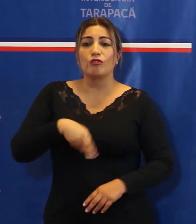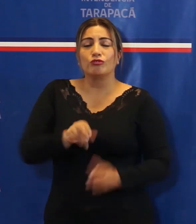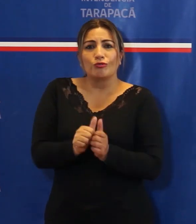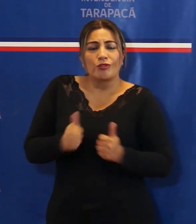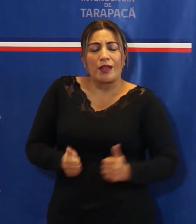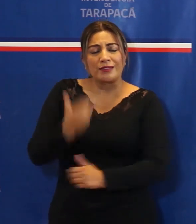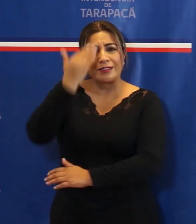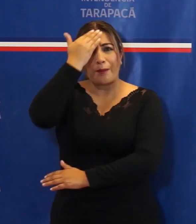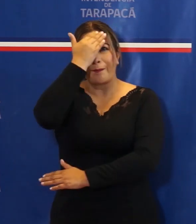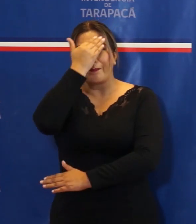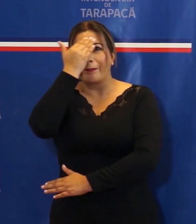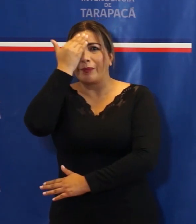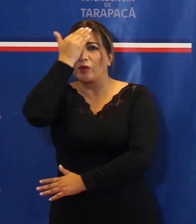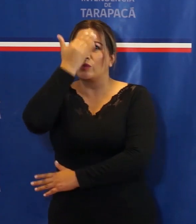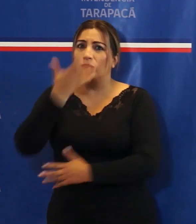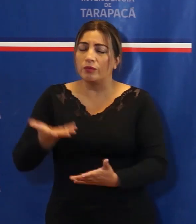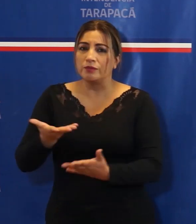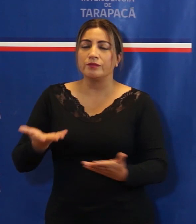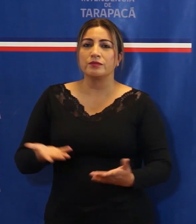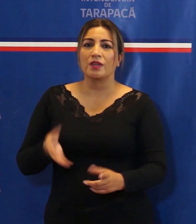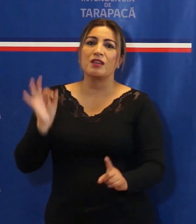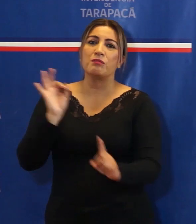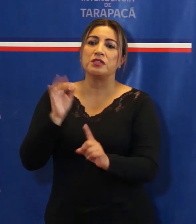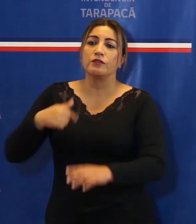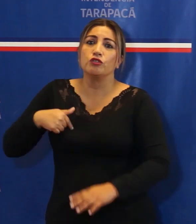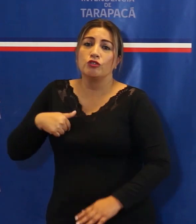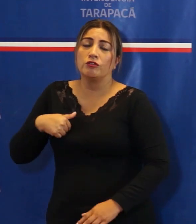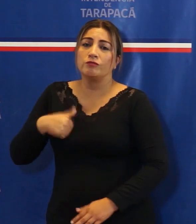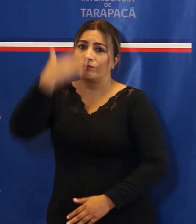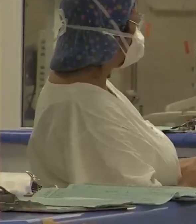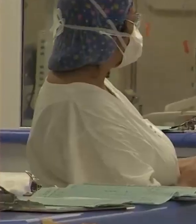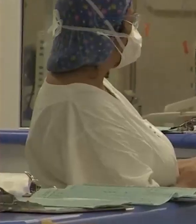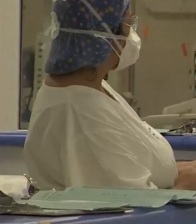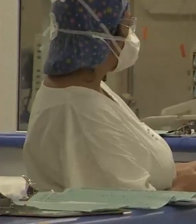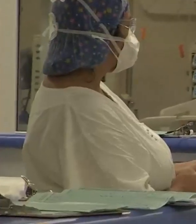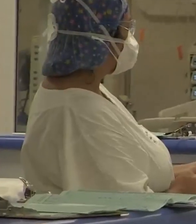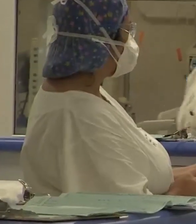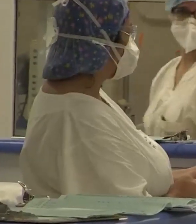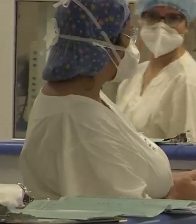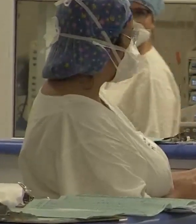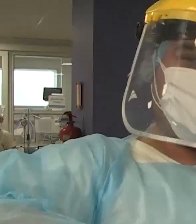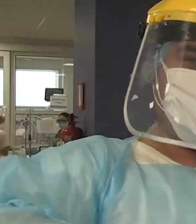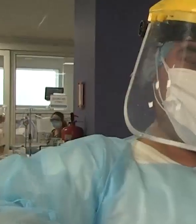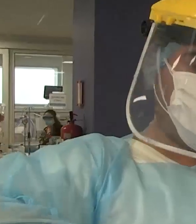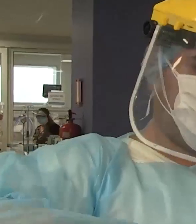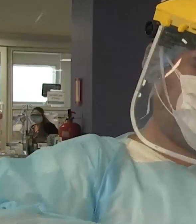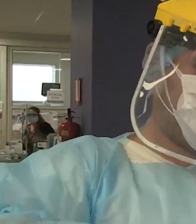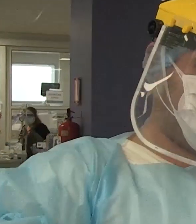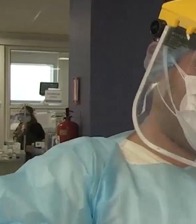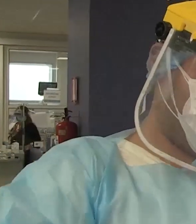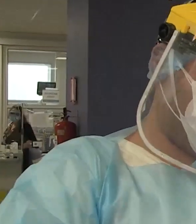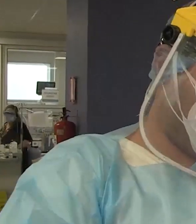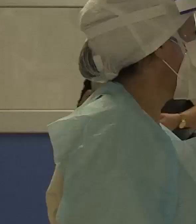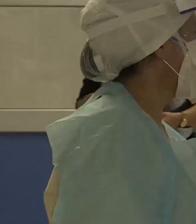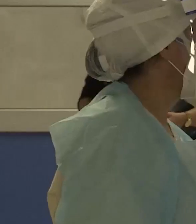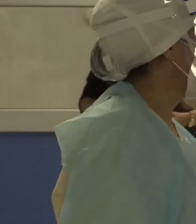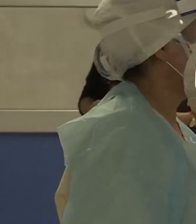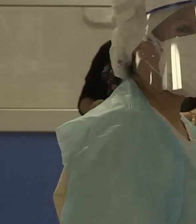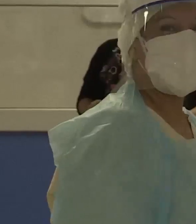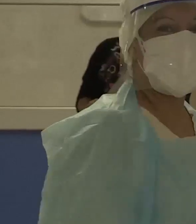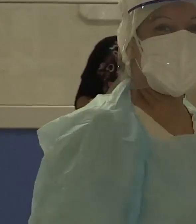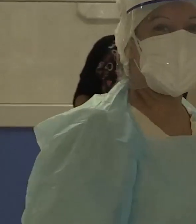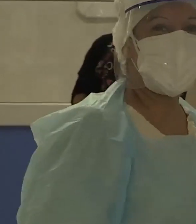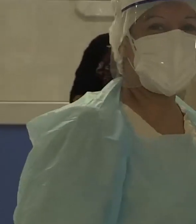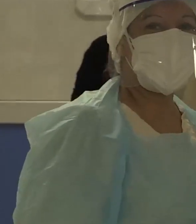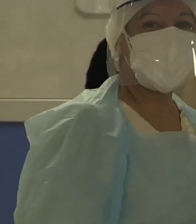preocupados como autoridades y en particular como director del Servicio de Salud. El mes de mayo se despidió con lamentables